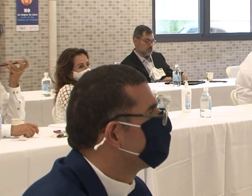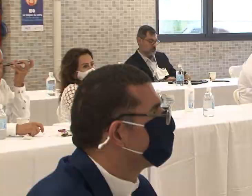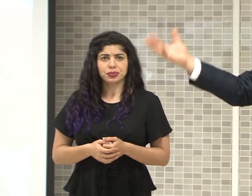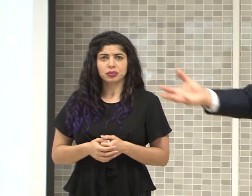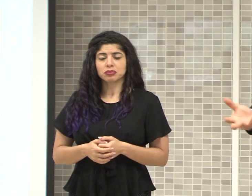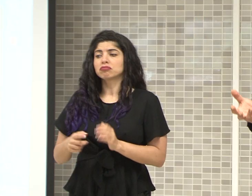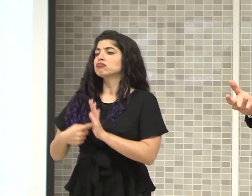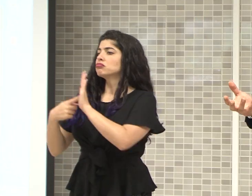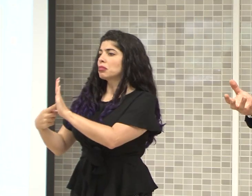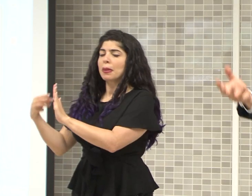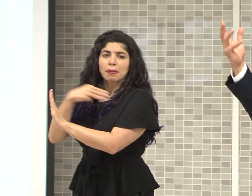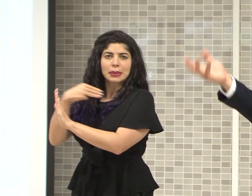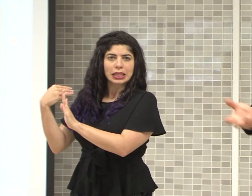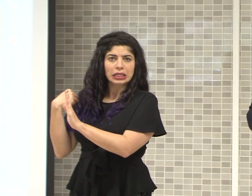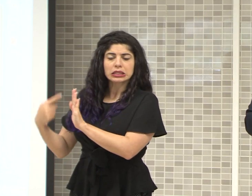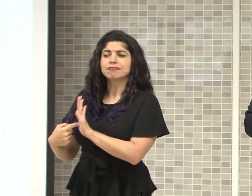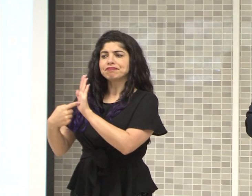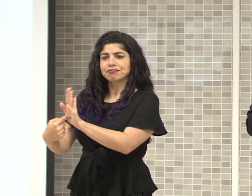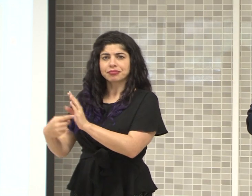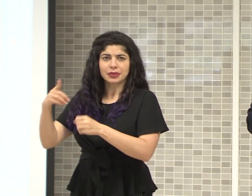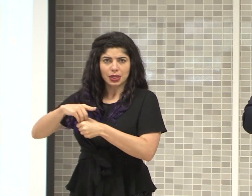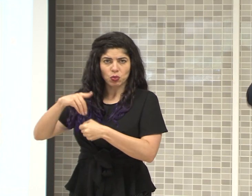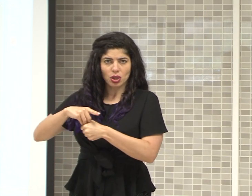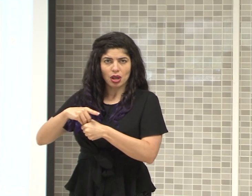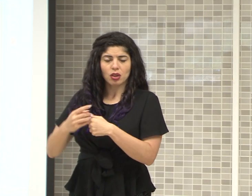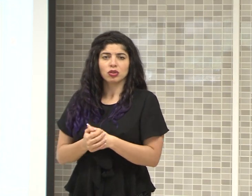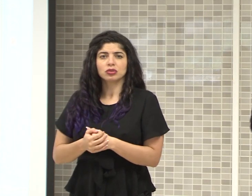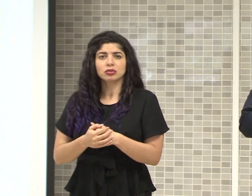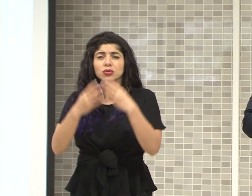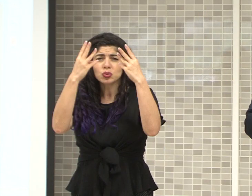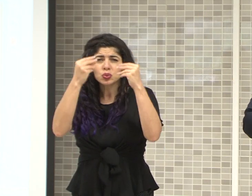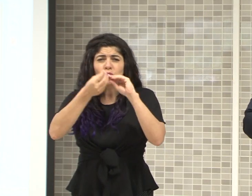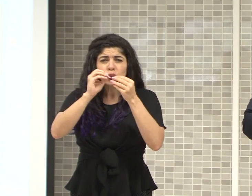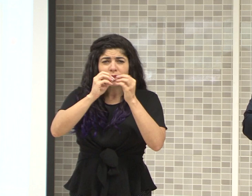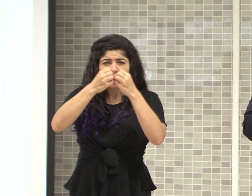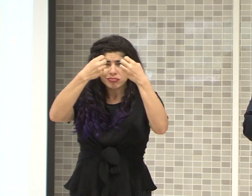Conocidas por los ministros, conocidas por los diputados, cuantificadas,